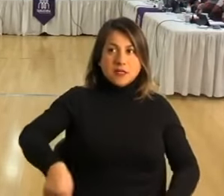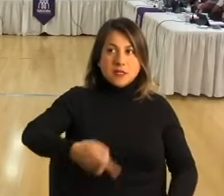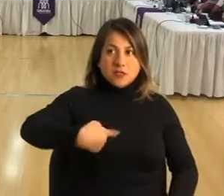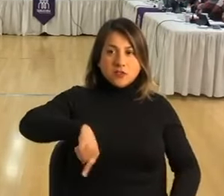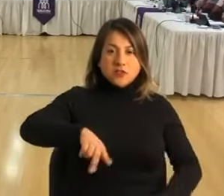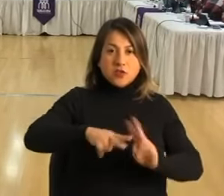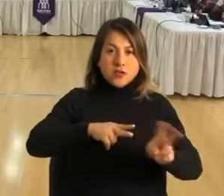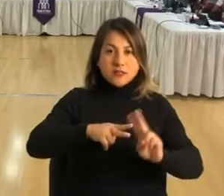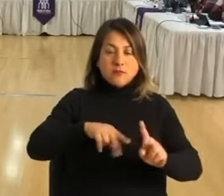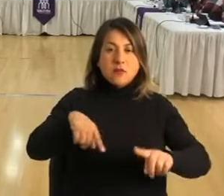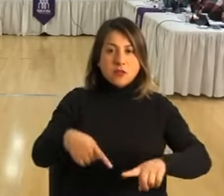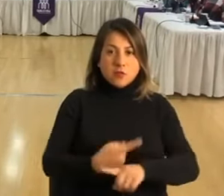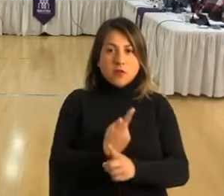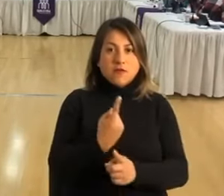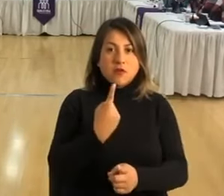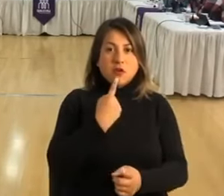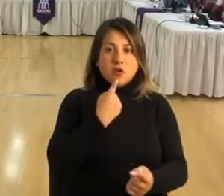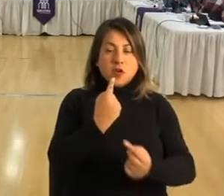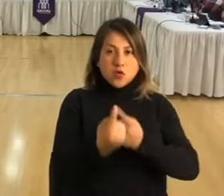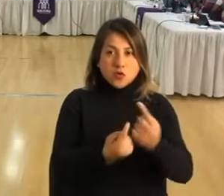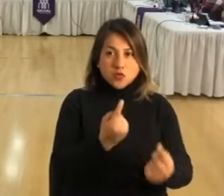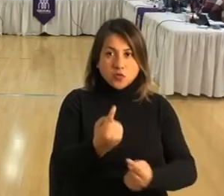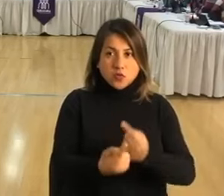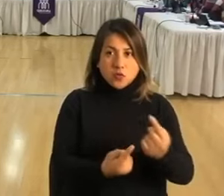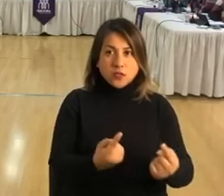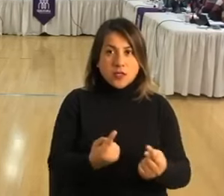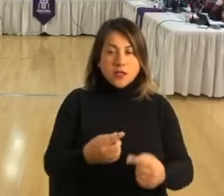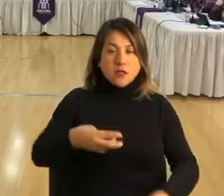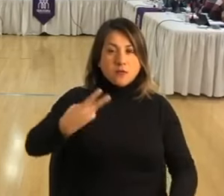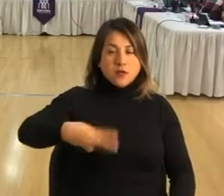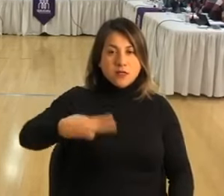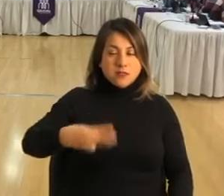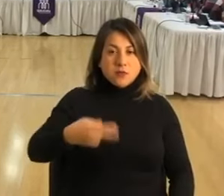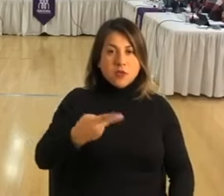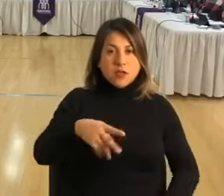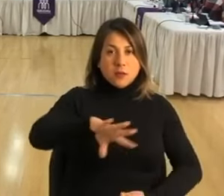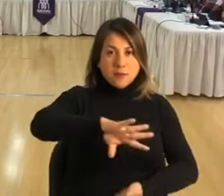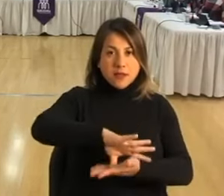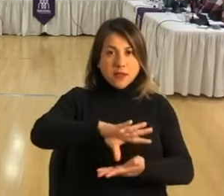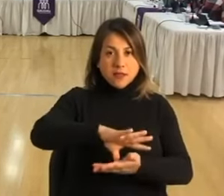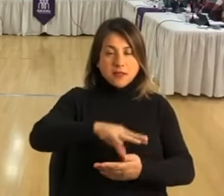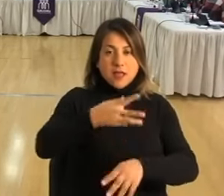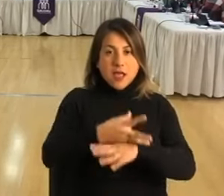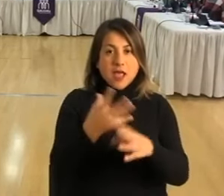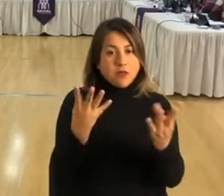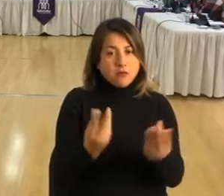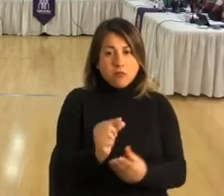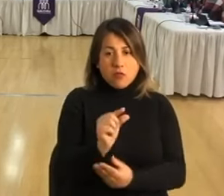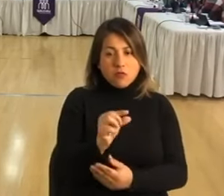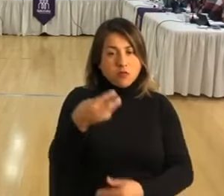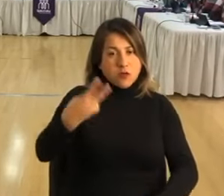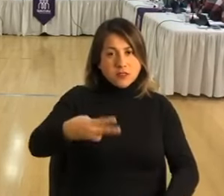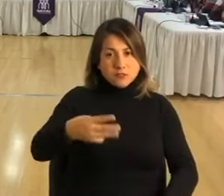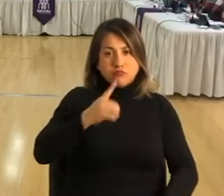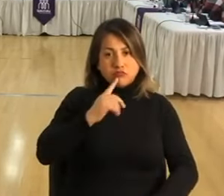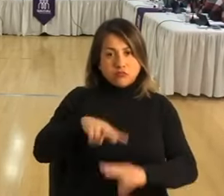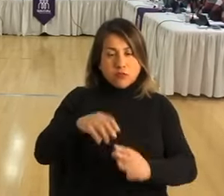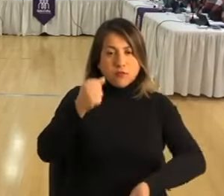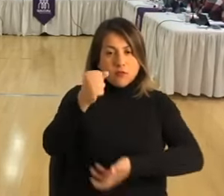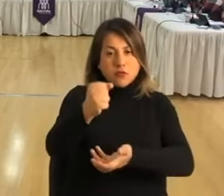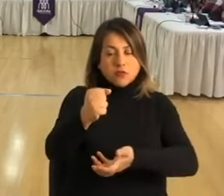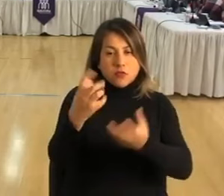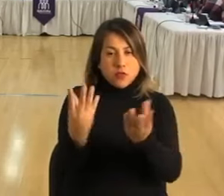nuevamente consulta a nivel de municipios del país, hay pocos municipios del país que tienen fondos